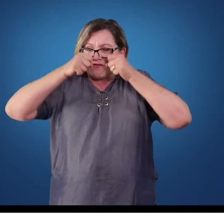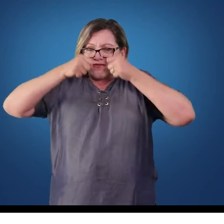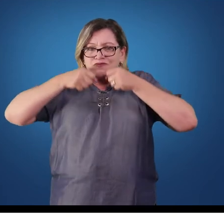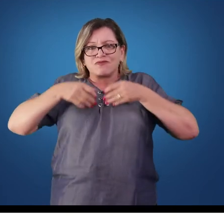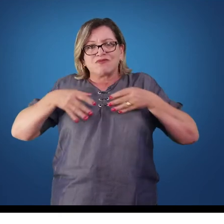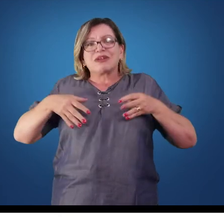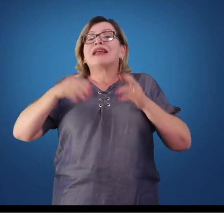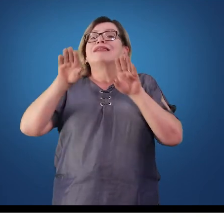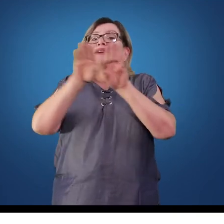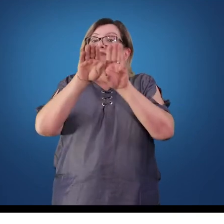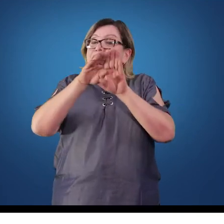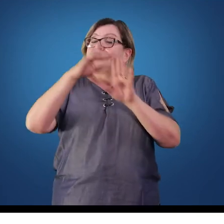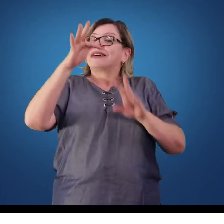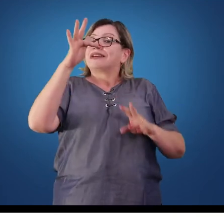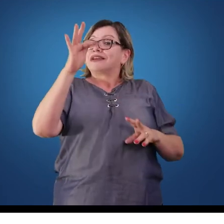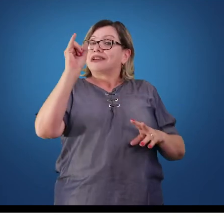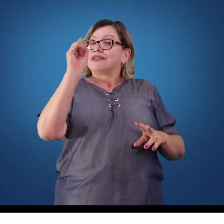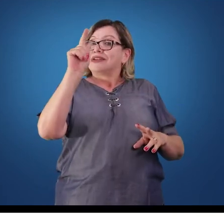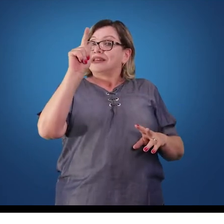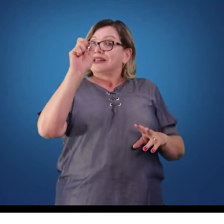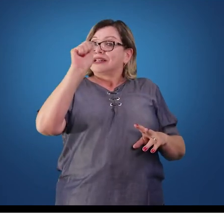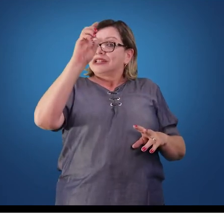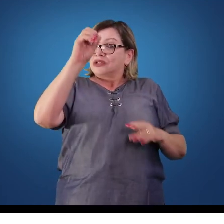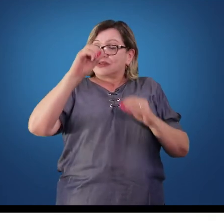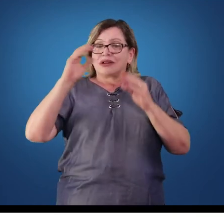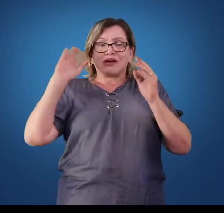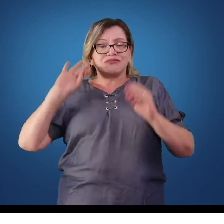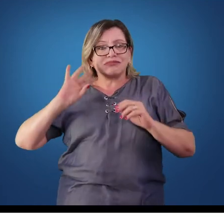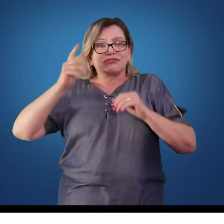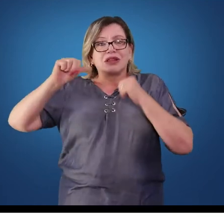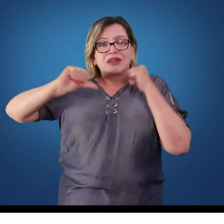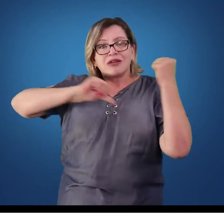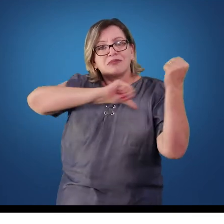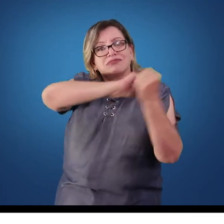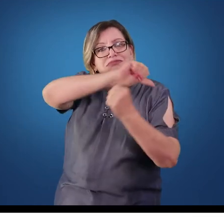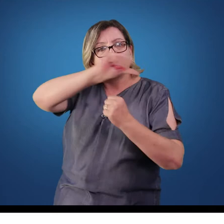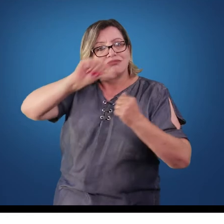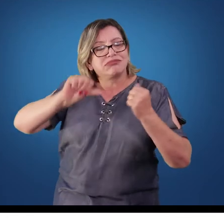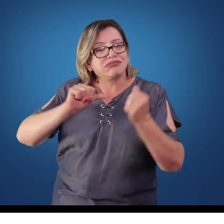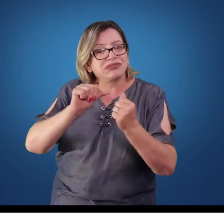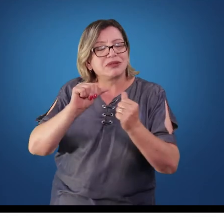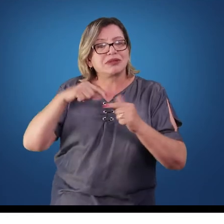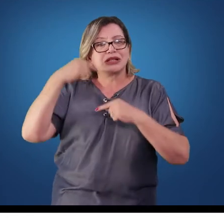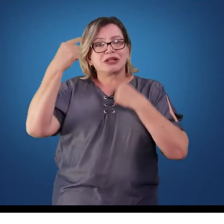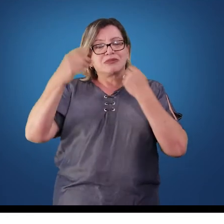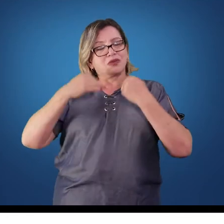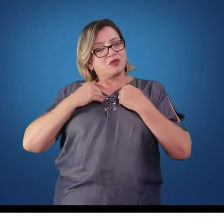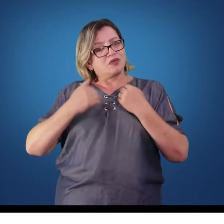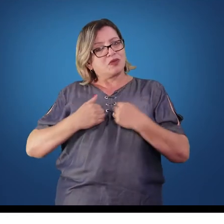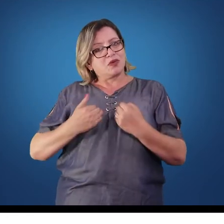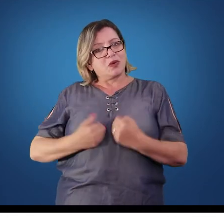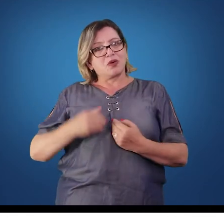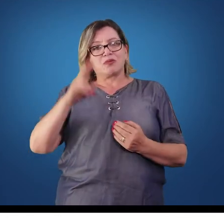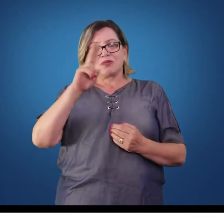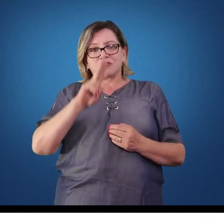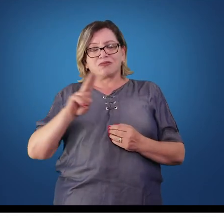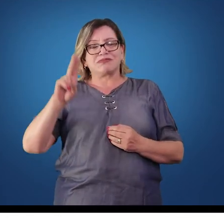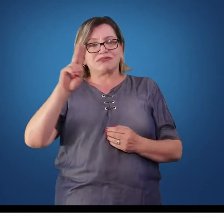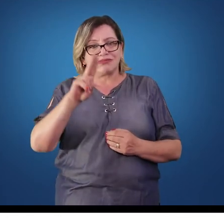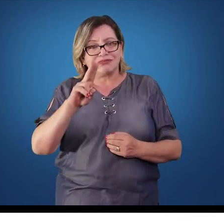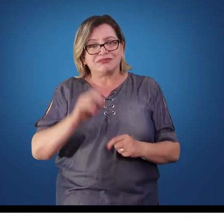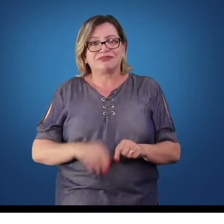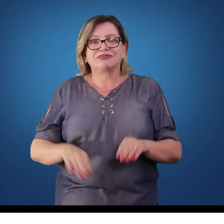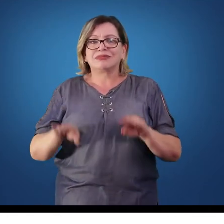até o fígado, aonde alguns metabolismo vão ocorrer para a utilização desses aminoácidos. Além disso, fica